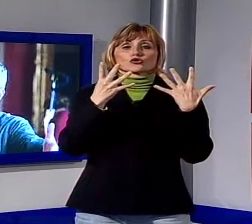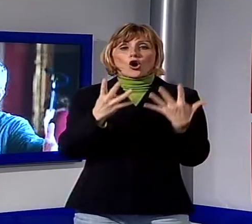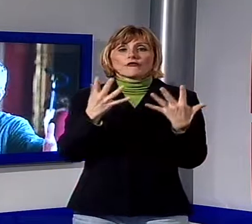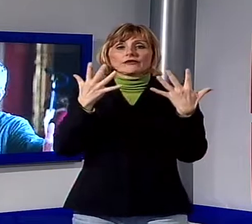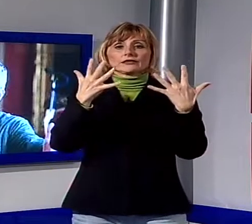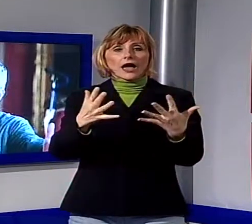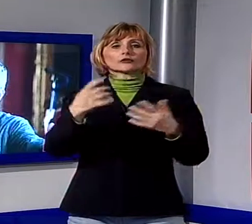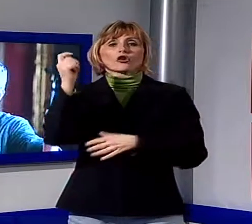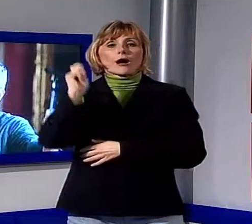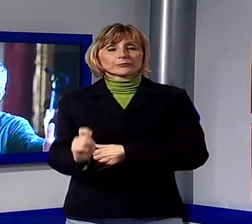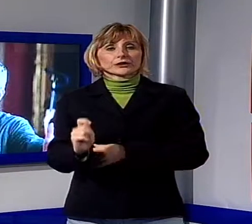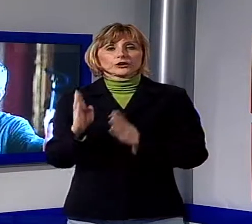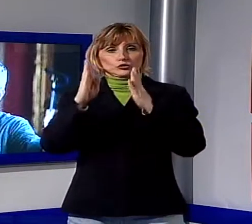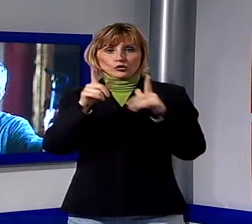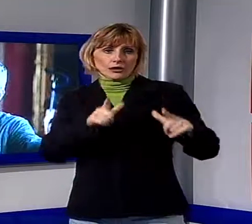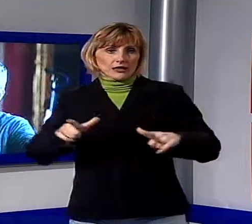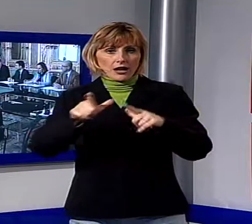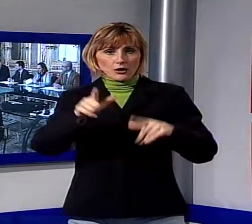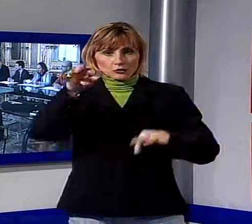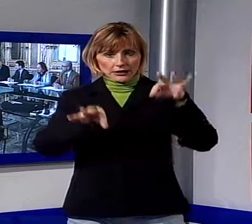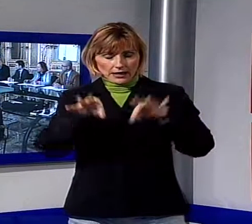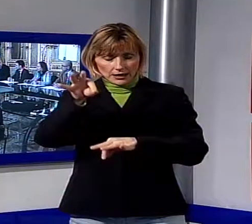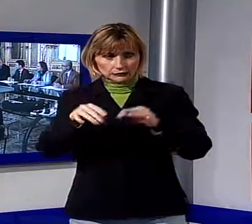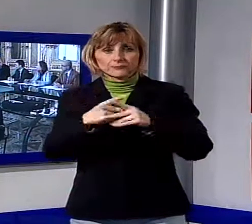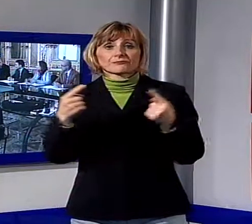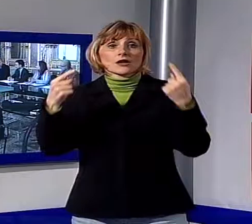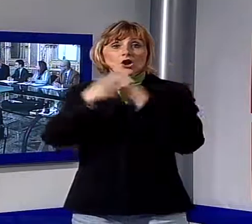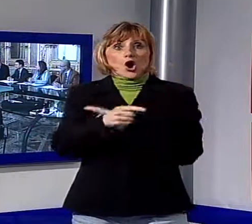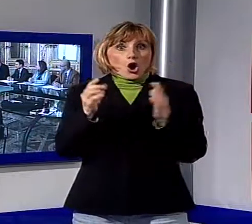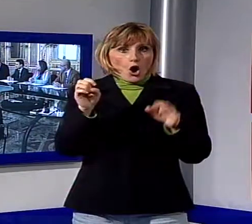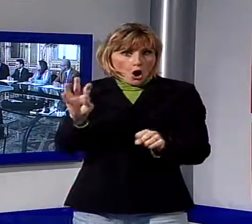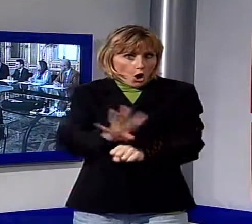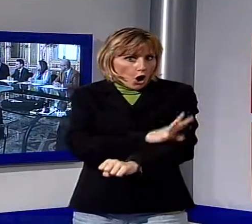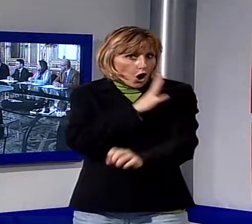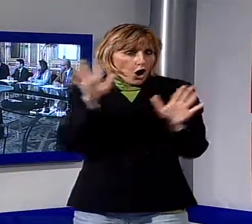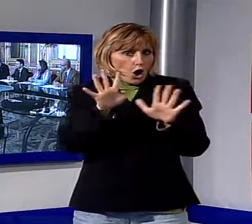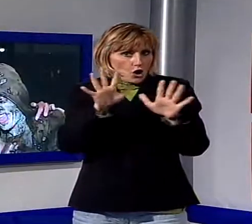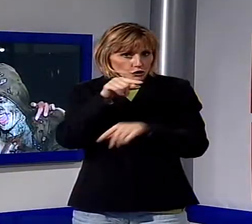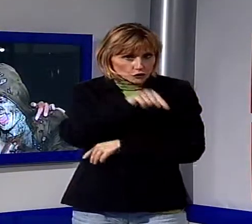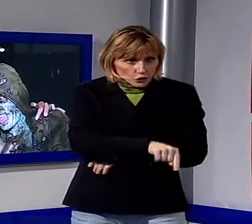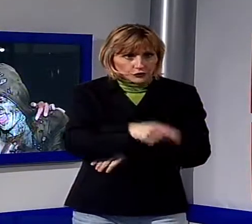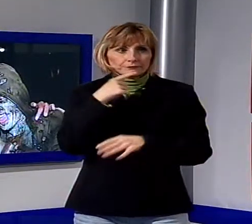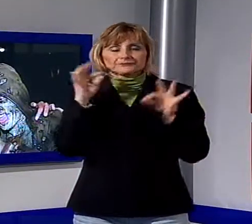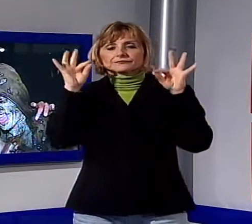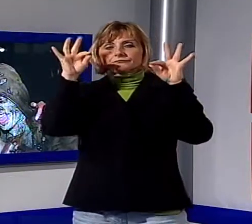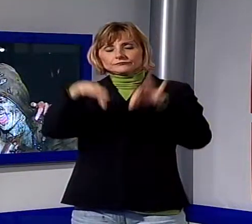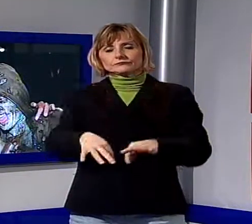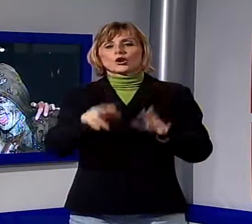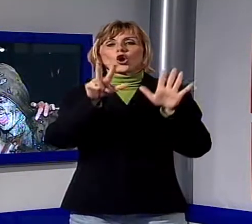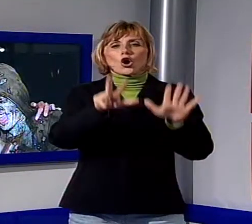Torre del Lago. Per quanto riguarda i maestri dell'horror, il re degli zombie, B. Romero sarà a Lucca l'8 e 9 aprile e chiuderà la sua